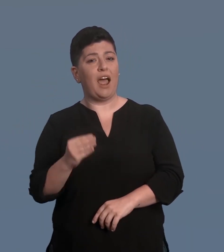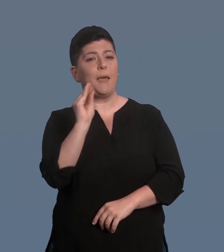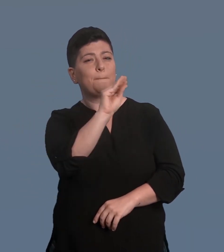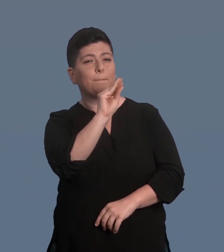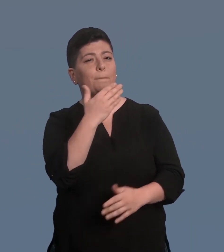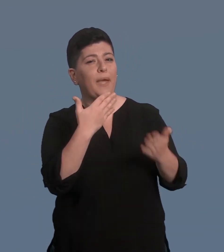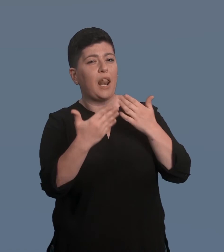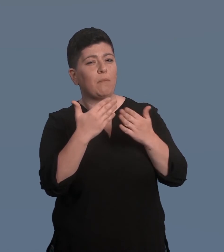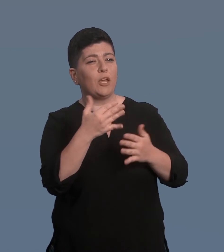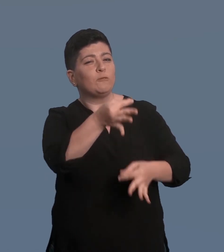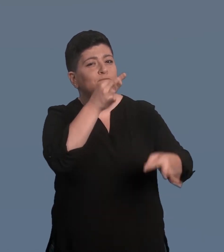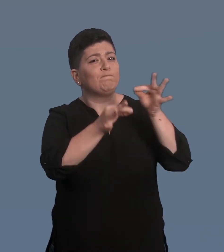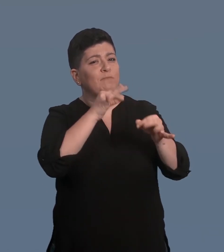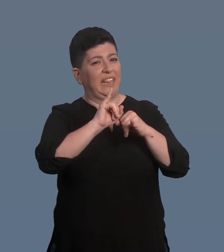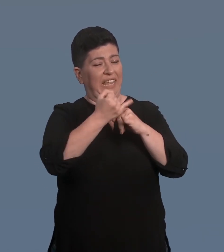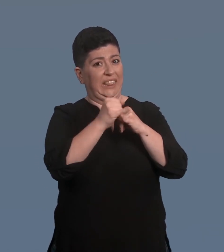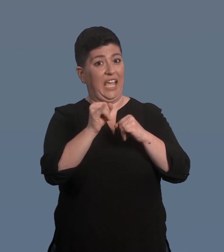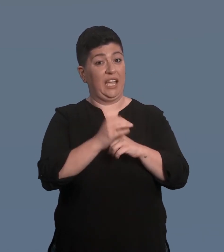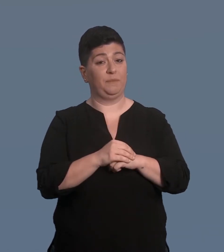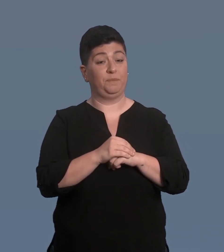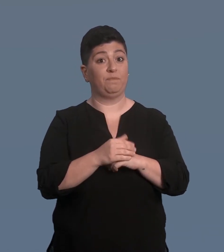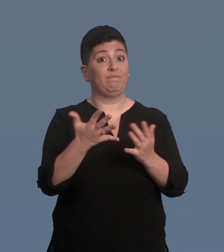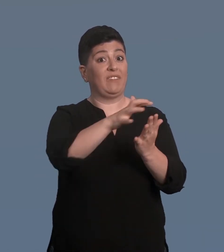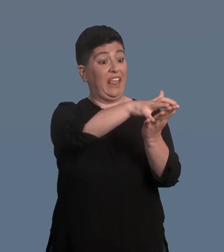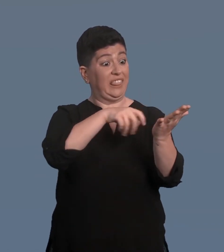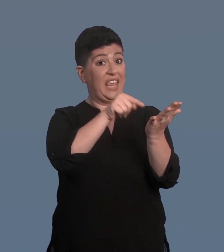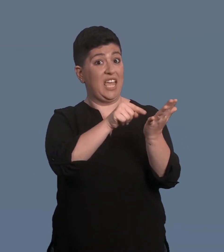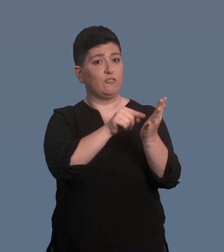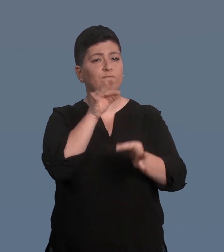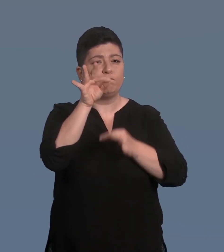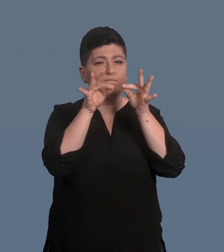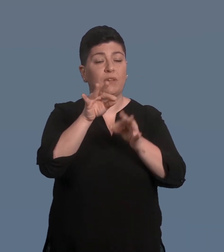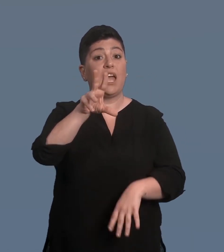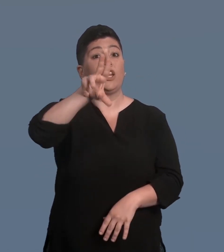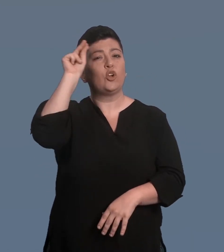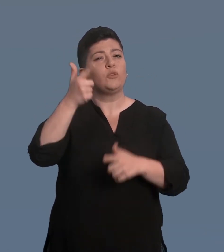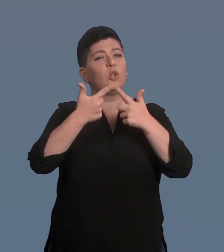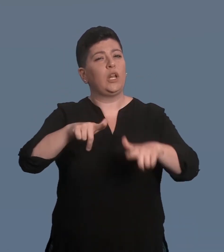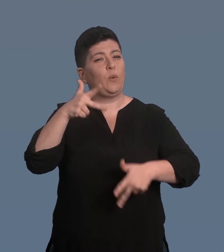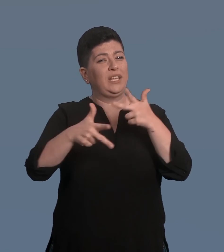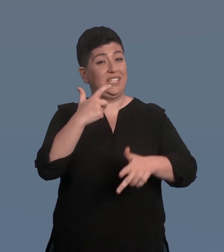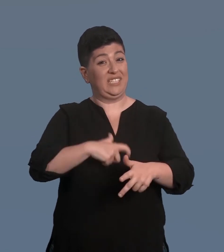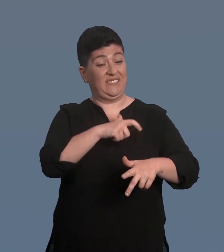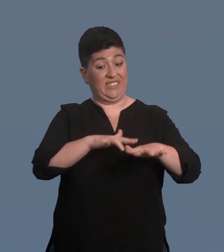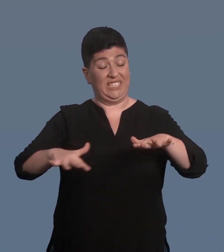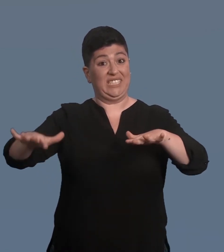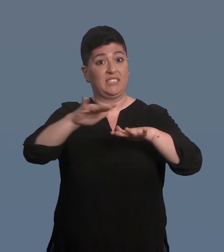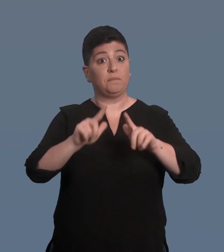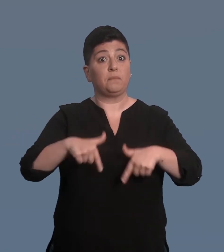dettagliata. Nel suo rapporto spiega che un riconoscimento legale esplicito delle lingue dei segni svizzere non è una condizione sine qua